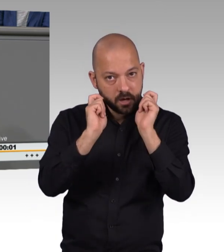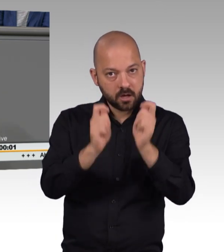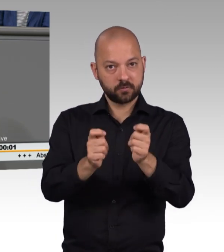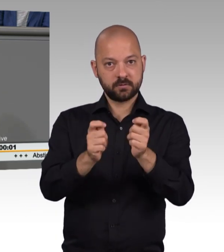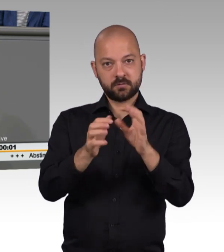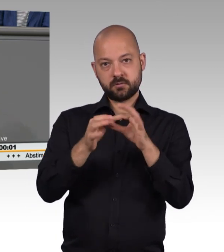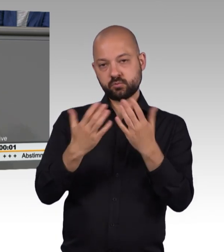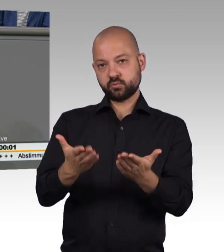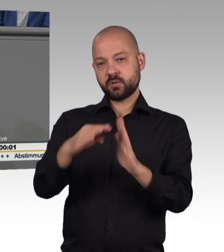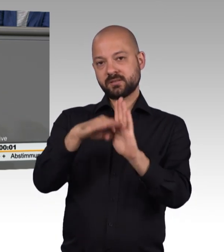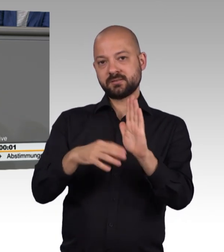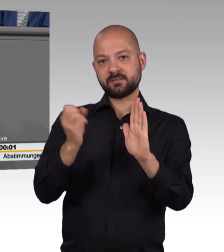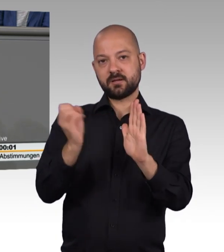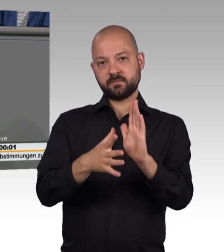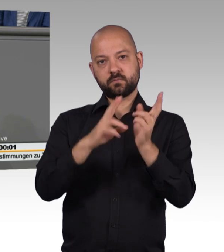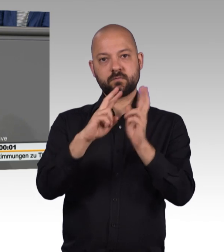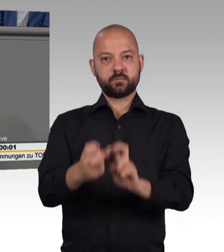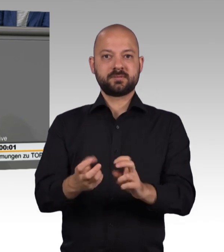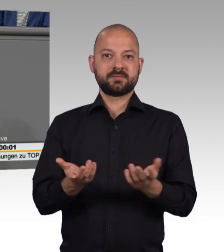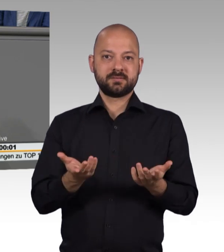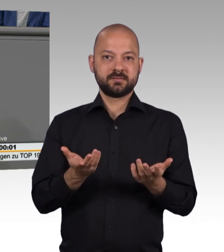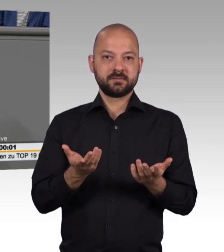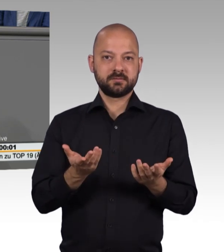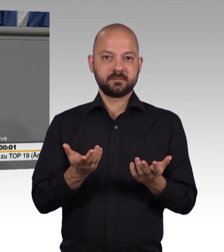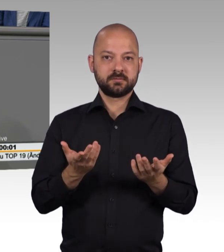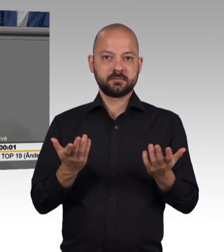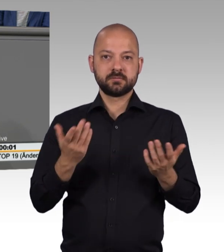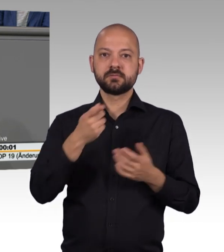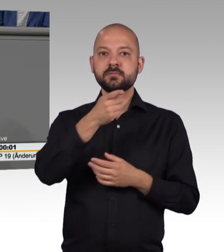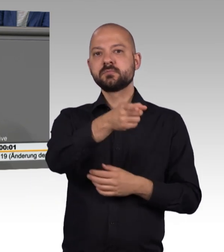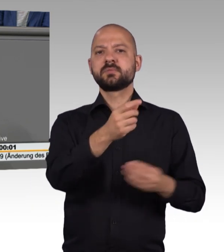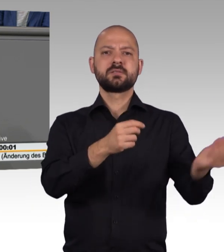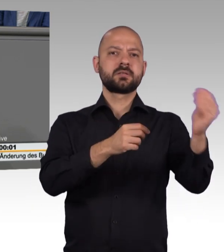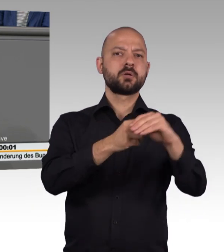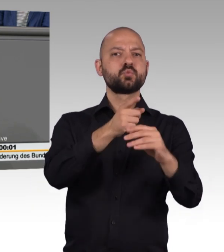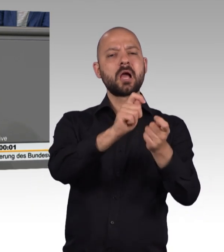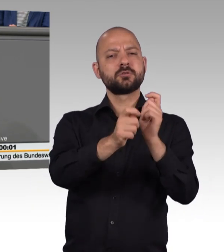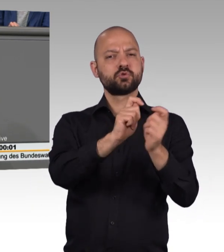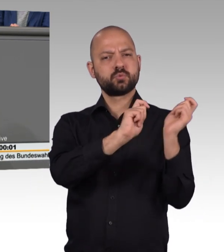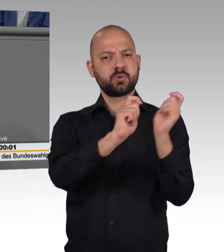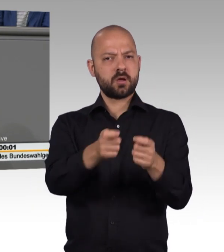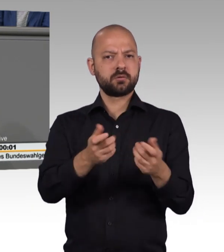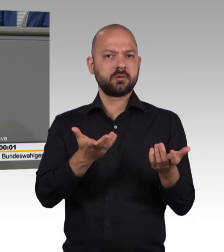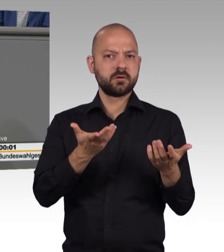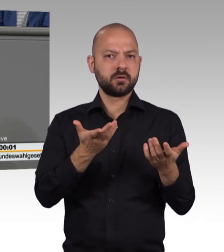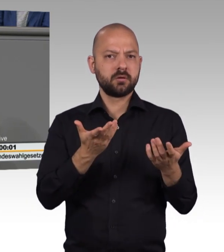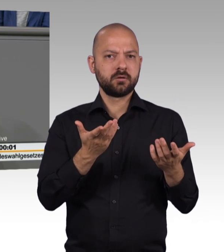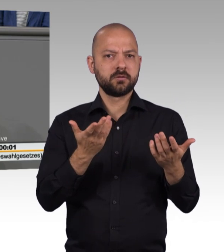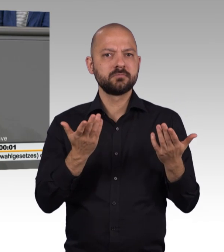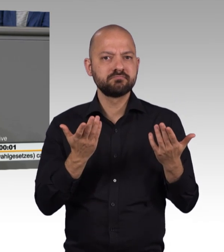Und nun zu Ihrem famosen Entschließungsantrag. Entschließungsantrag. Für die von uns vorgesehene Wahlrechtsassistenz sehen Sie